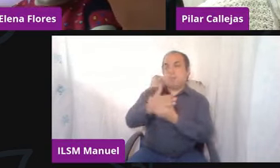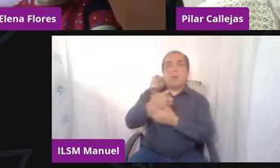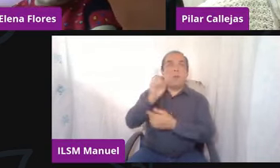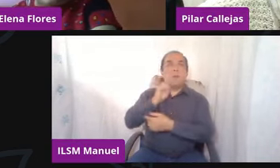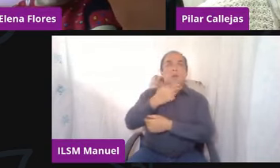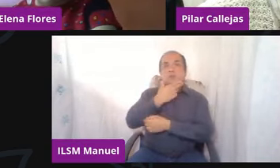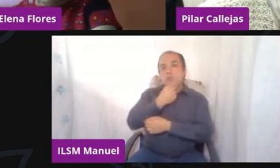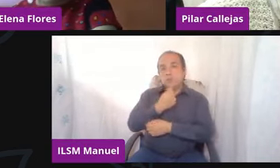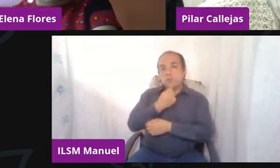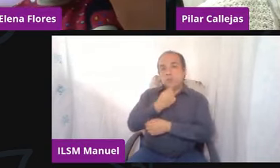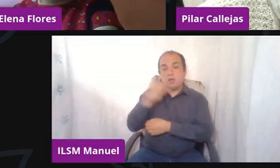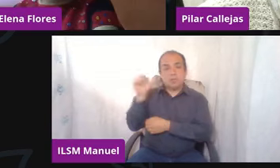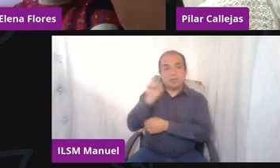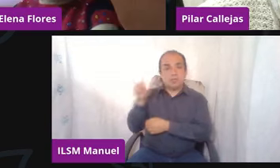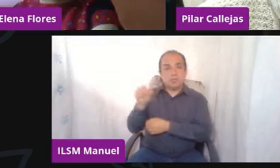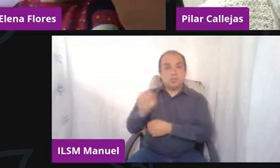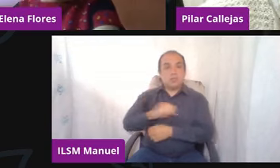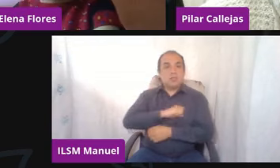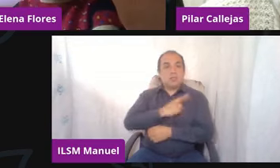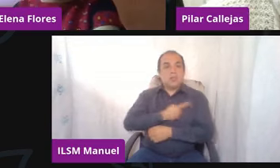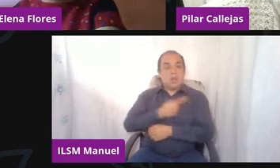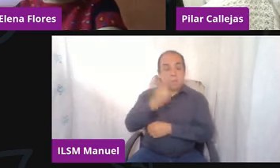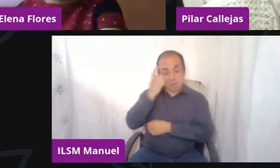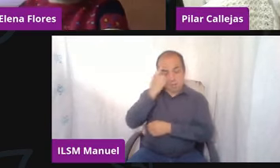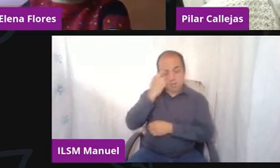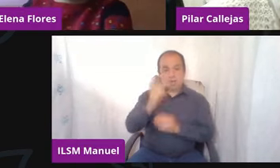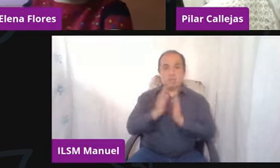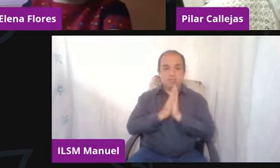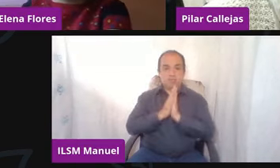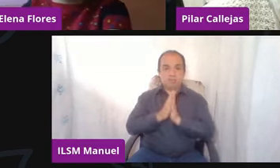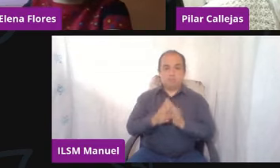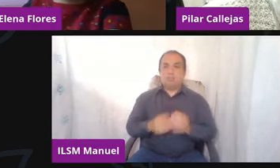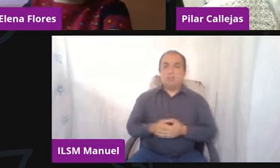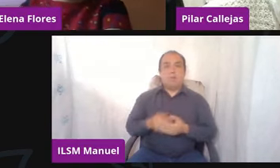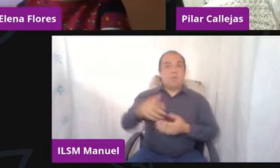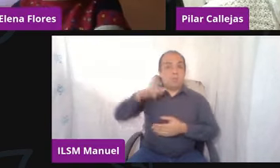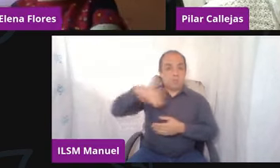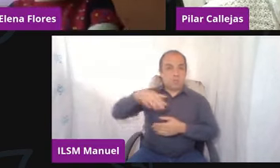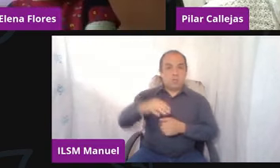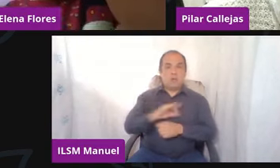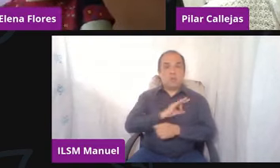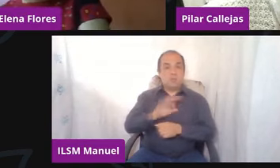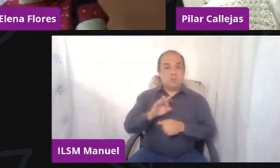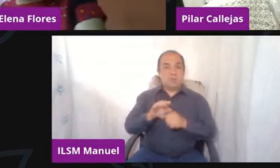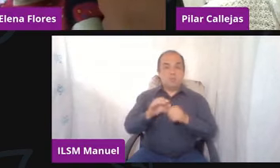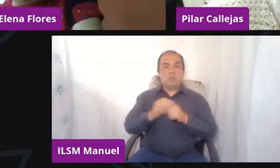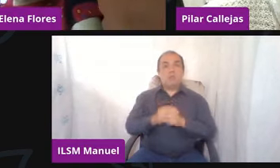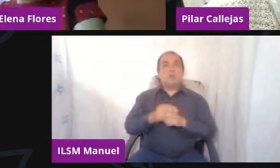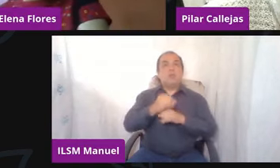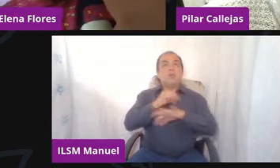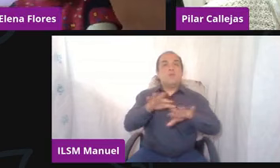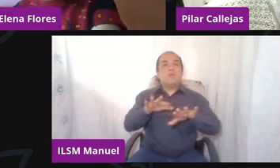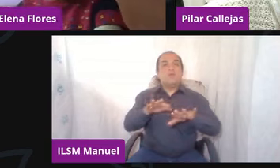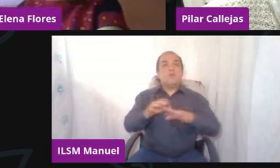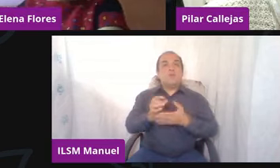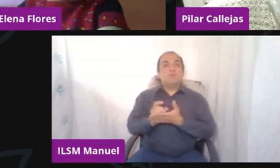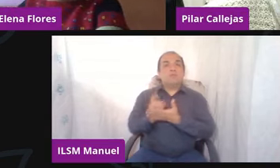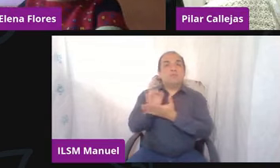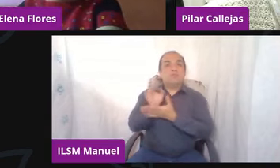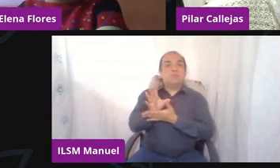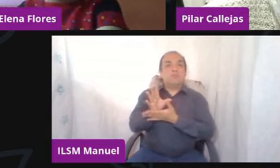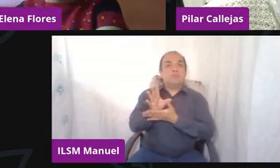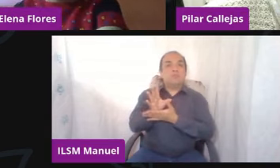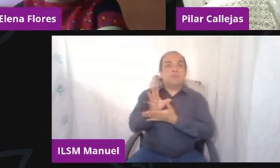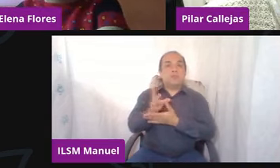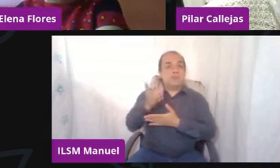en salud mental, por favor no dejen, por allí si podemos poner los datos, mi ayuda comunicación social, los